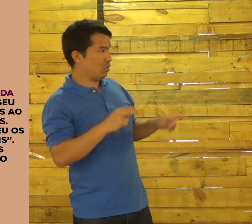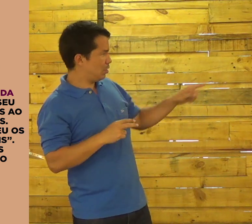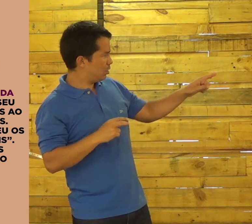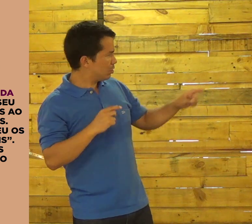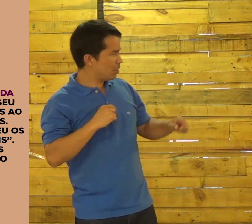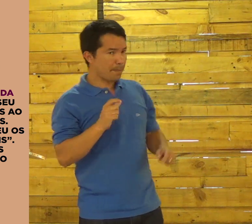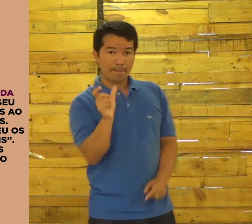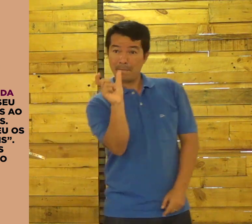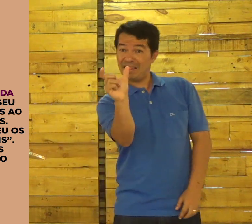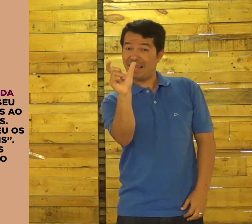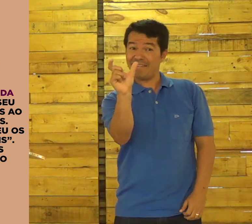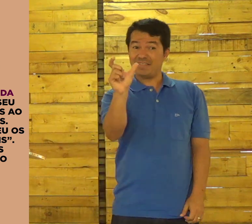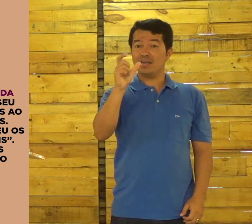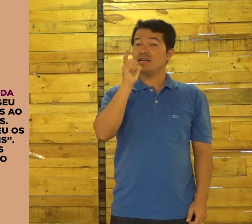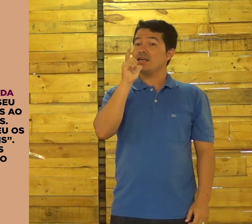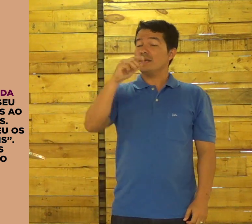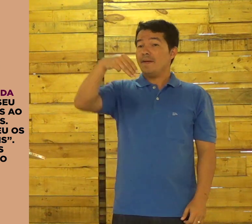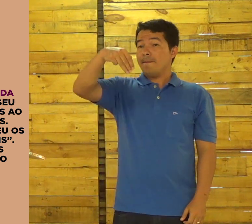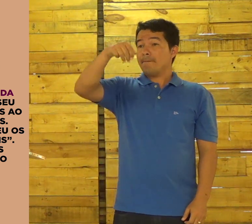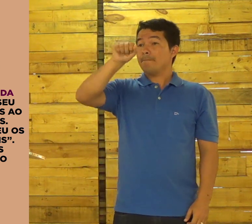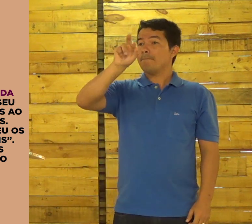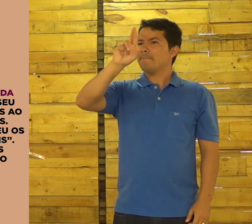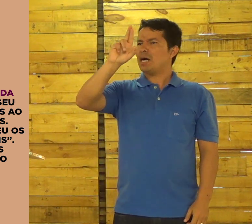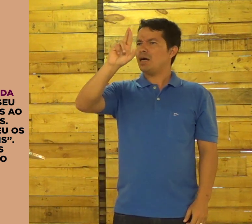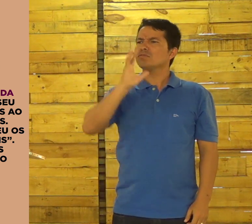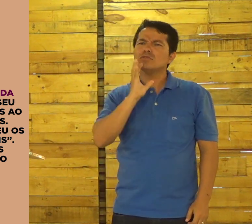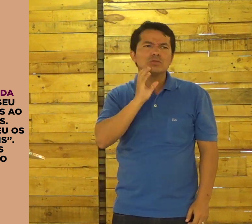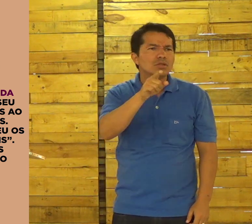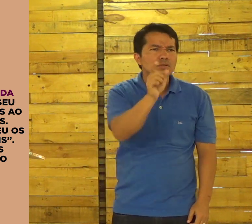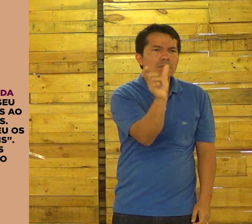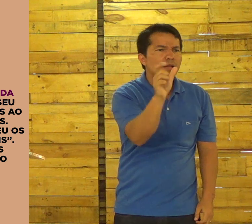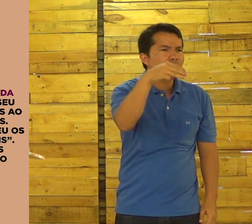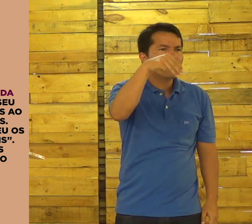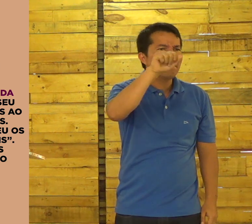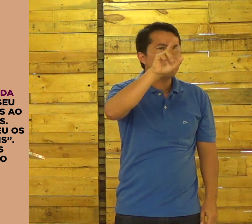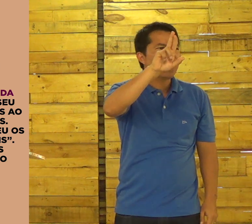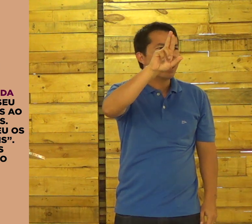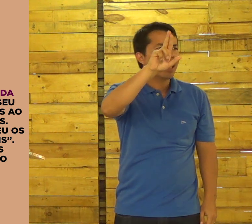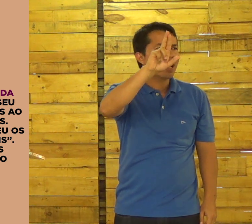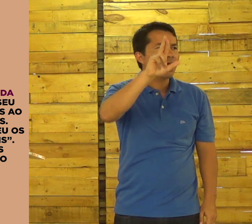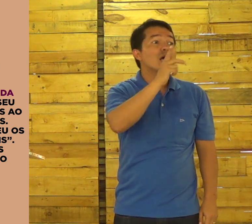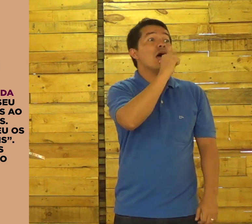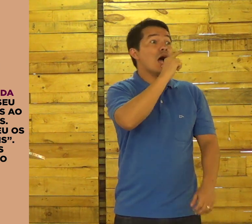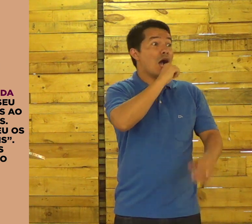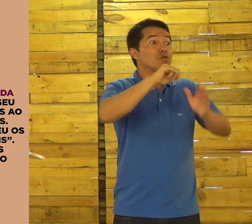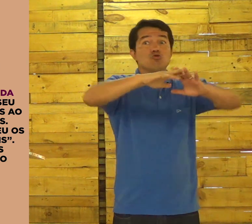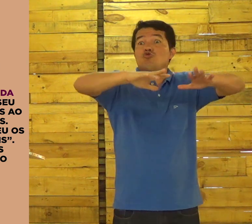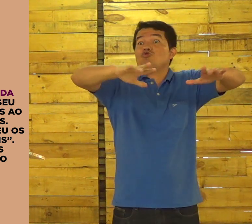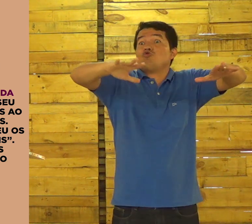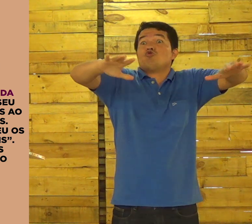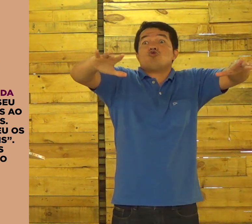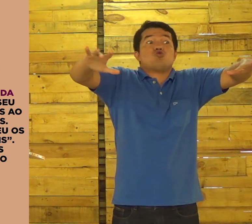E veja ali, olha essa palavra. Essa palavra, mar. Conhece essa palavra, mar?